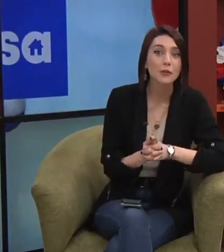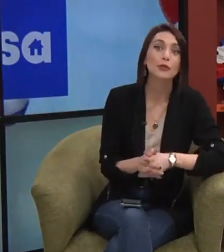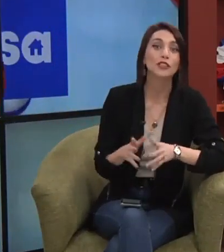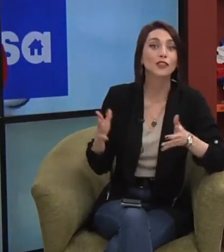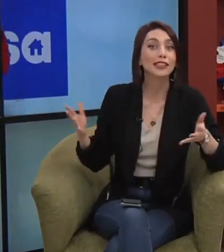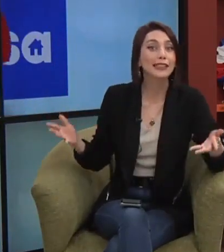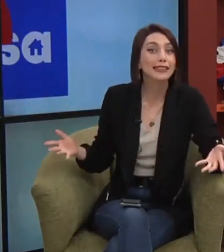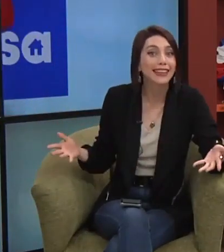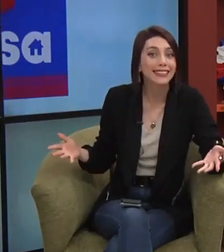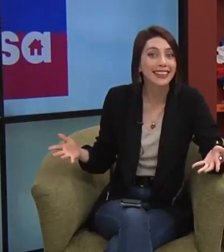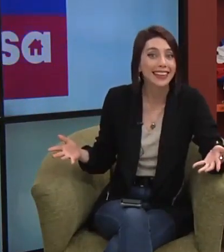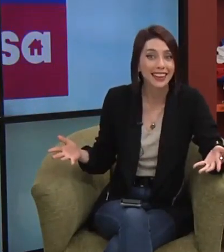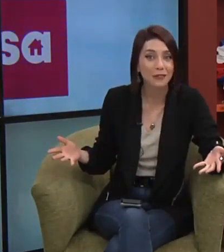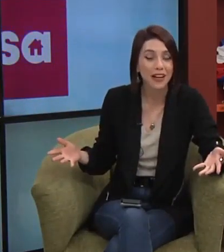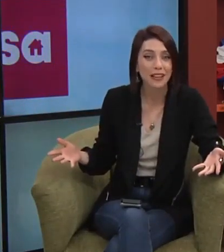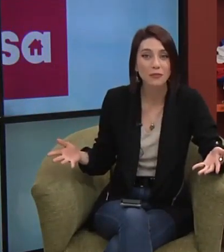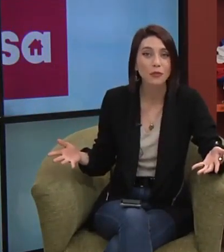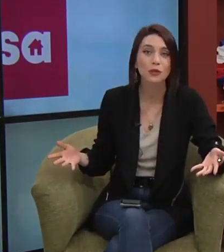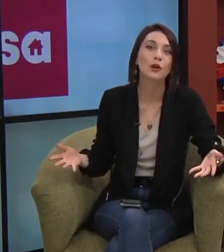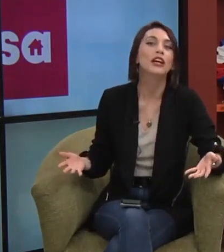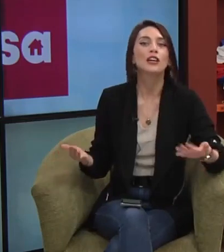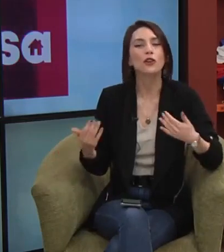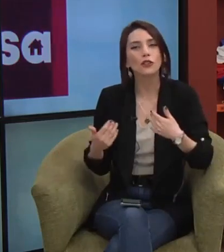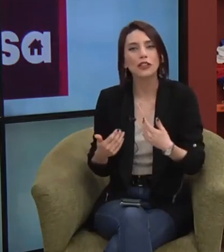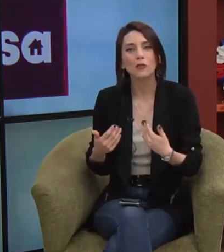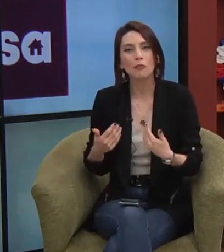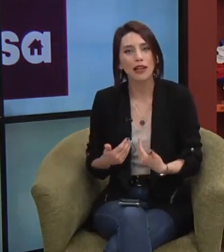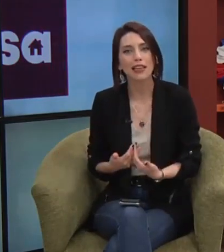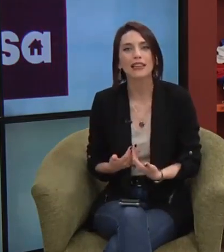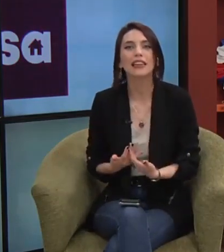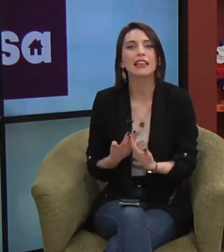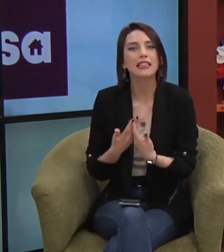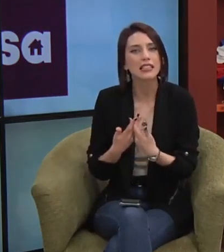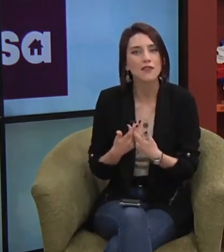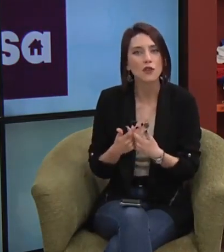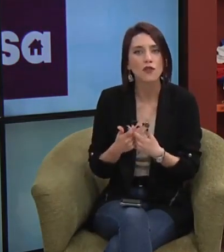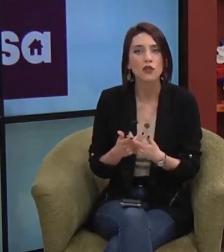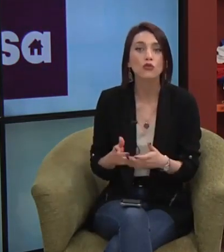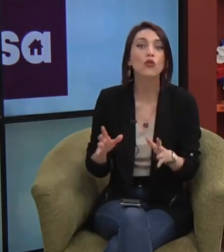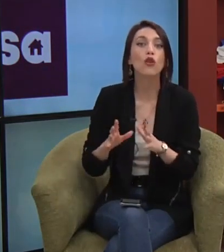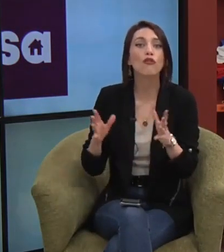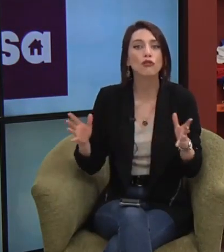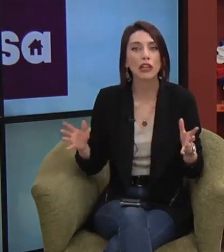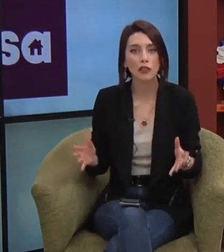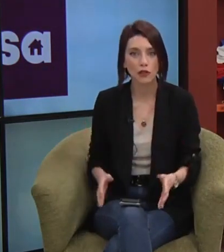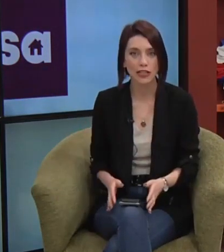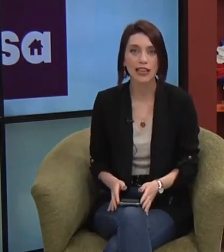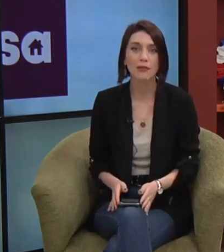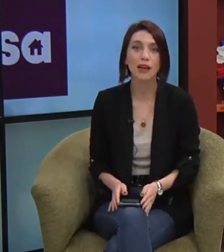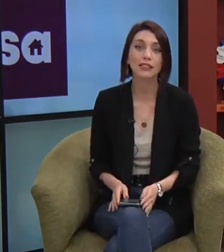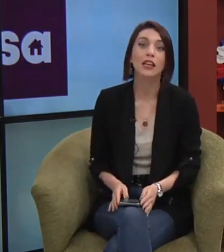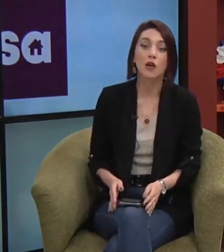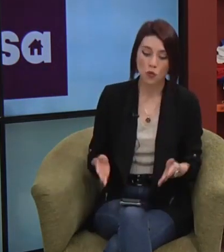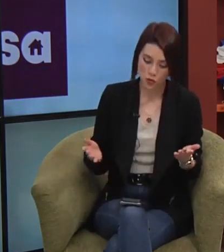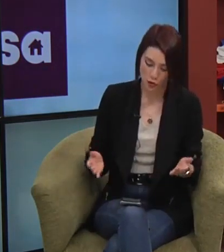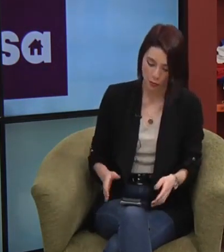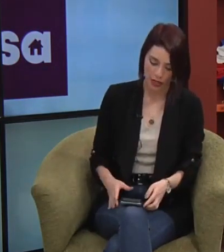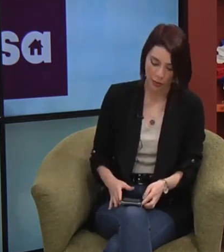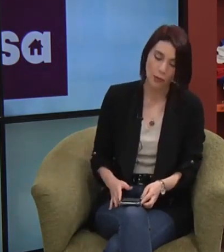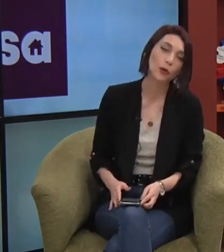porque son distintas en cada lugar del mundo. Y hoy nos acompañan desde el Lence Bio Bio, sus cofundadores, y además uno, por ejemplo, Eduardo